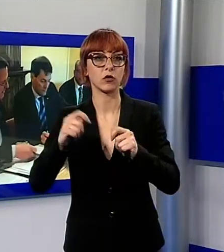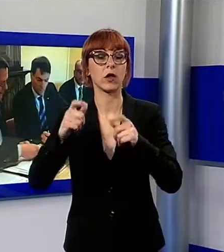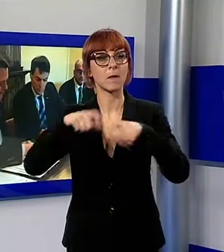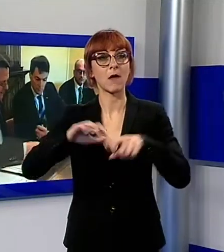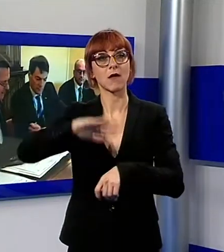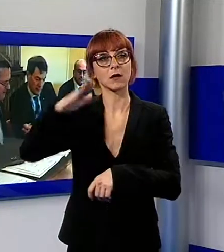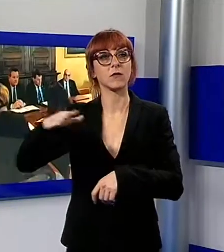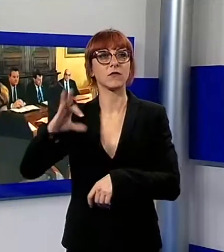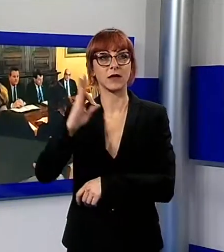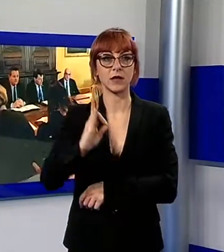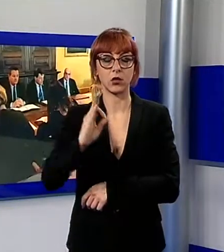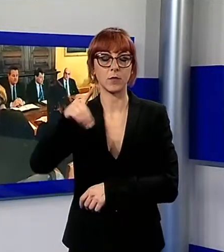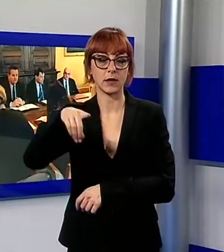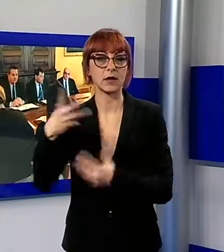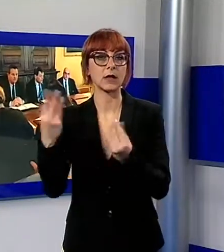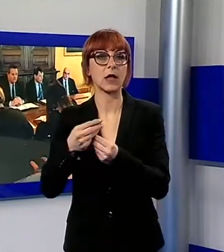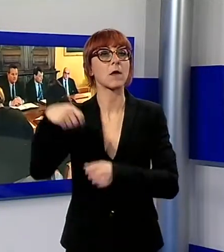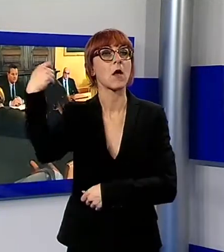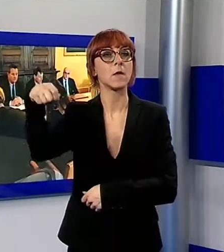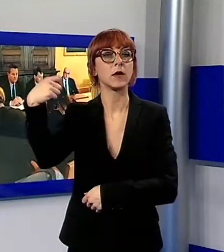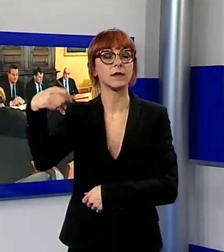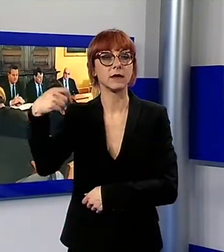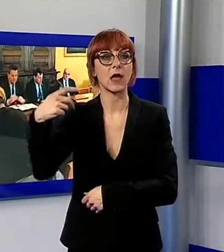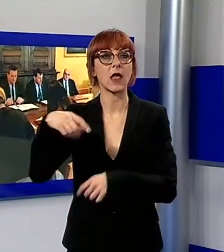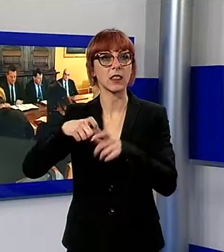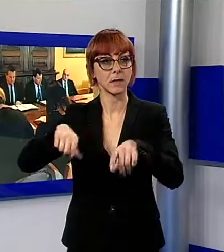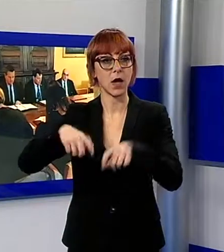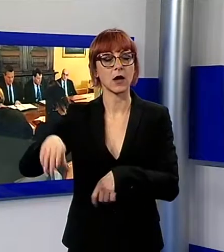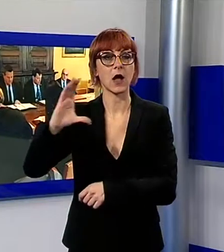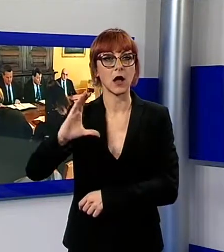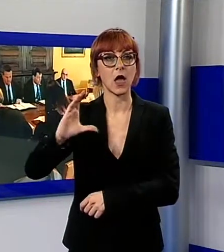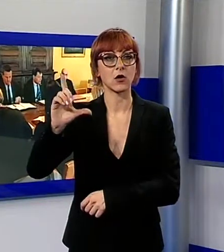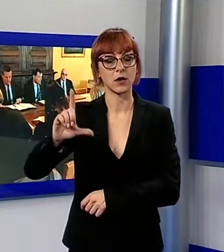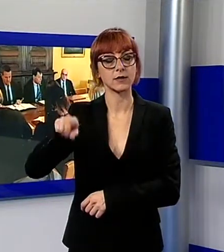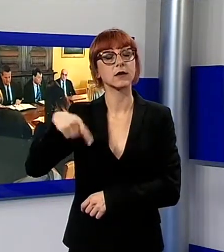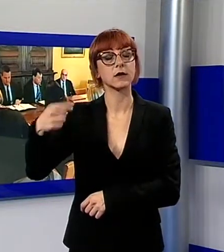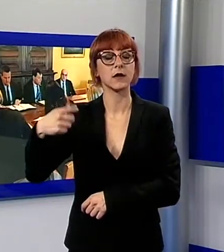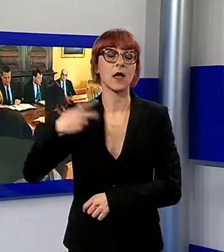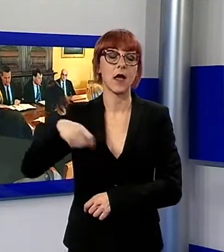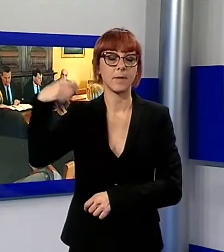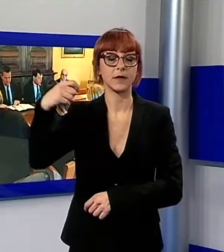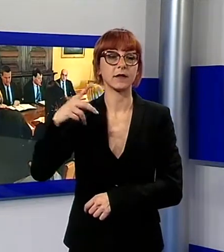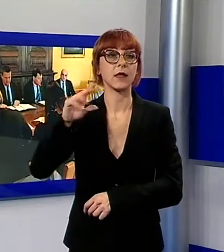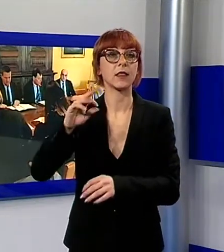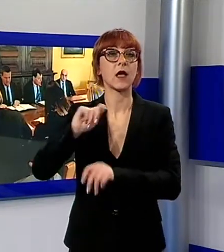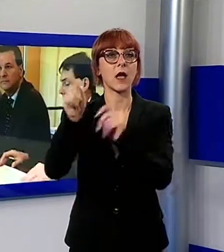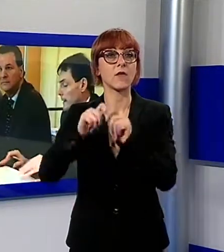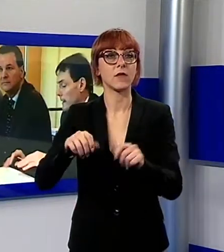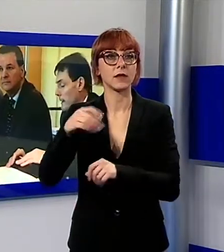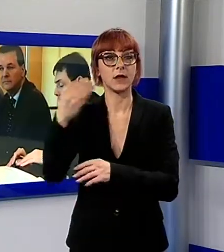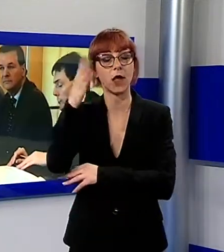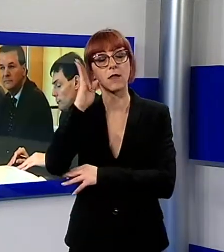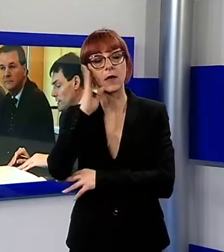Monte Federico Pietrini, oltre al presidente della banca Carlo Lazzarini e al presidente di Federalberghi Lucca Pietro Bonino.